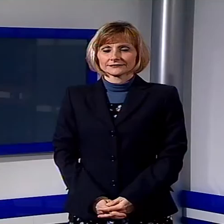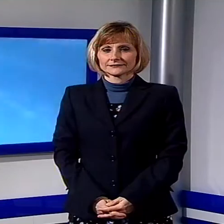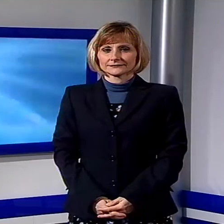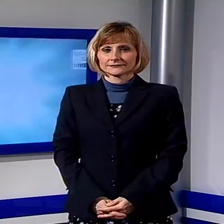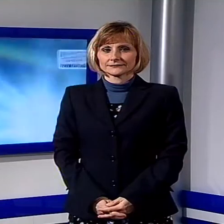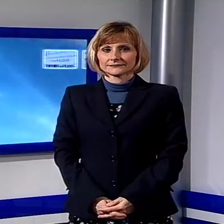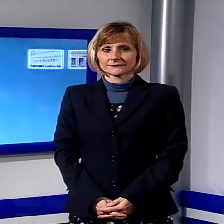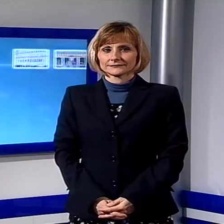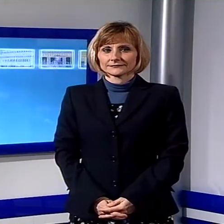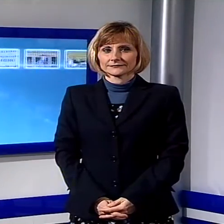Sì,